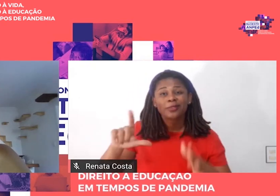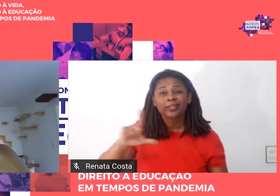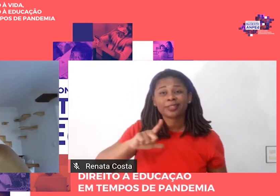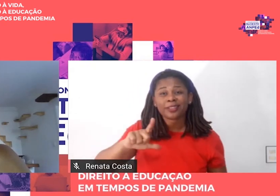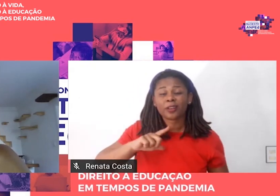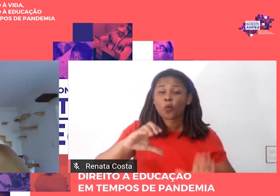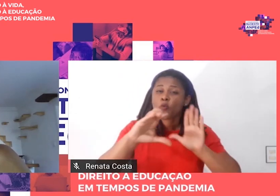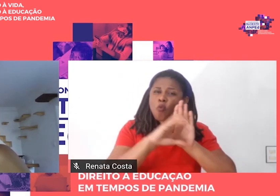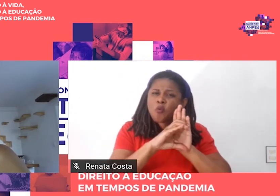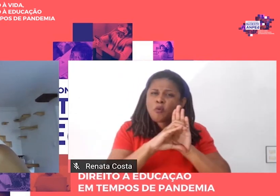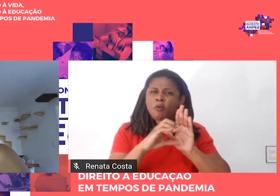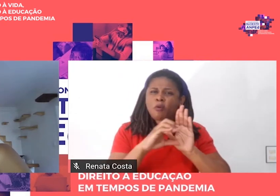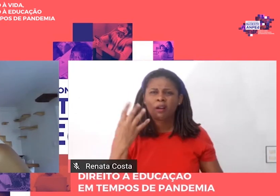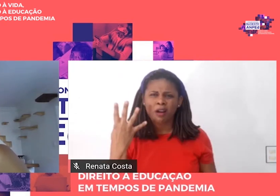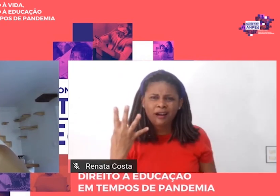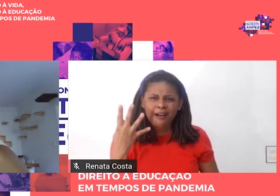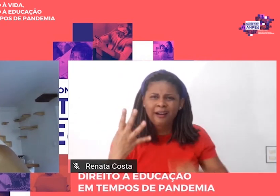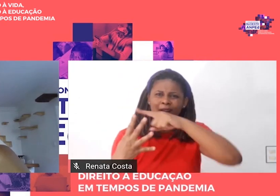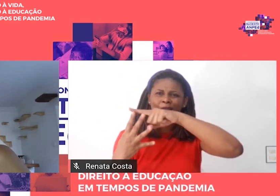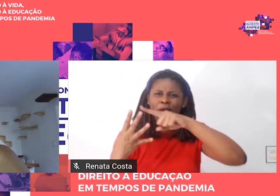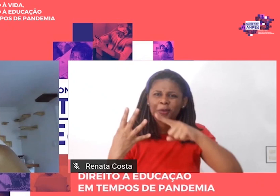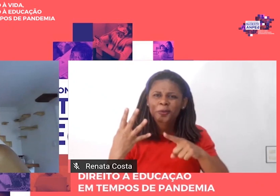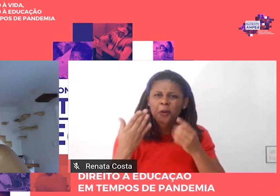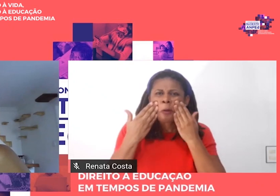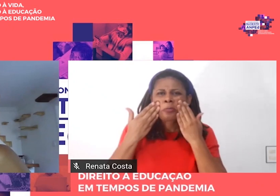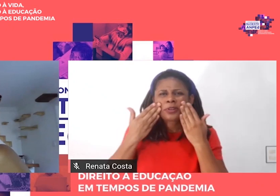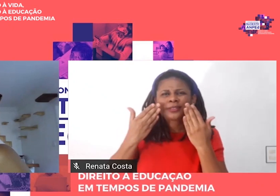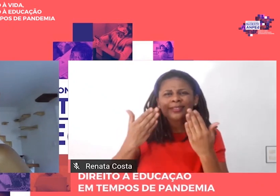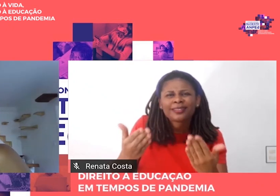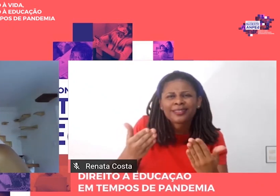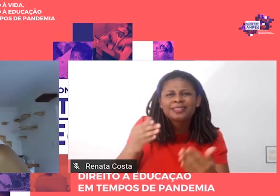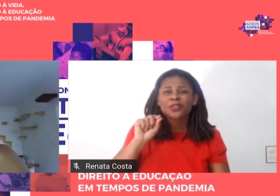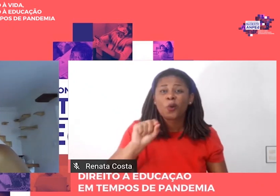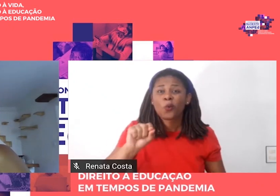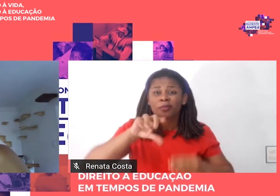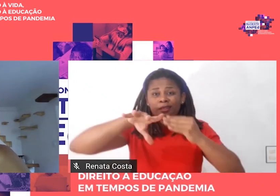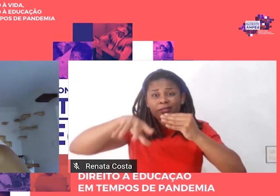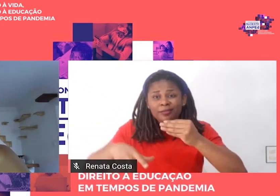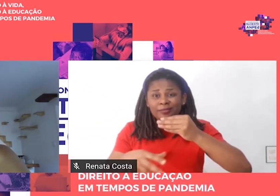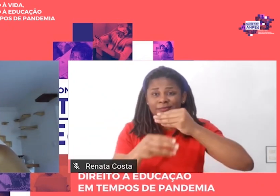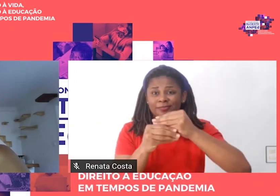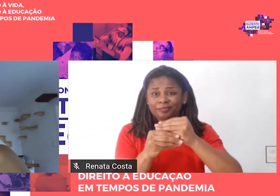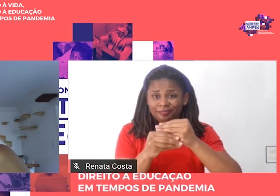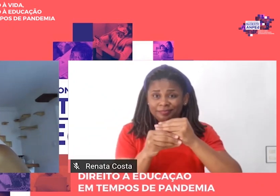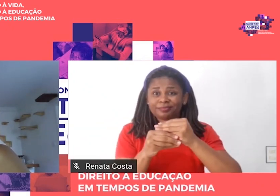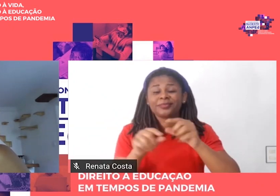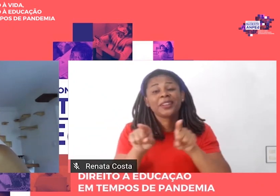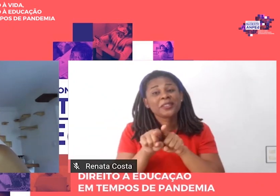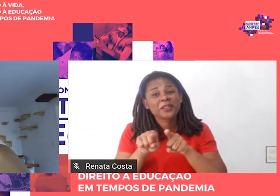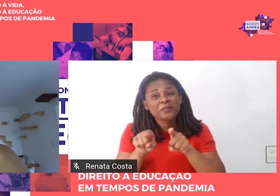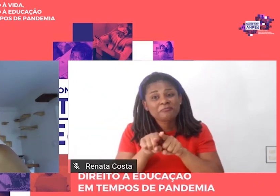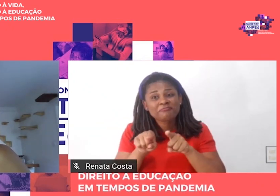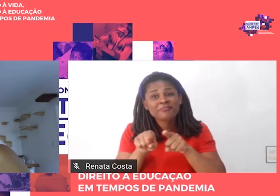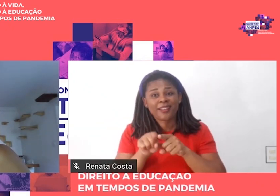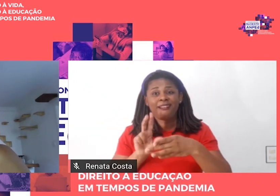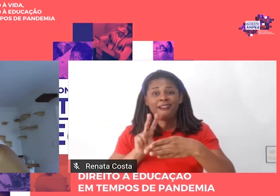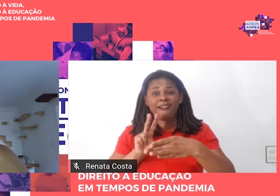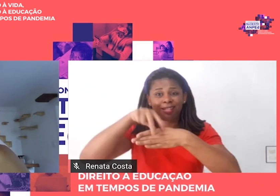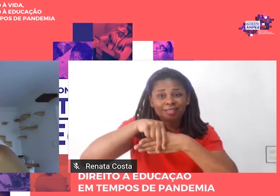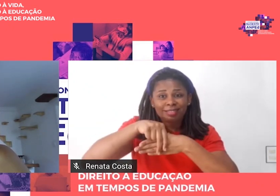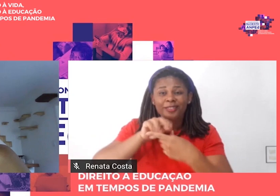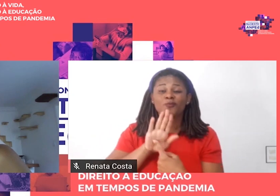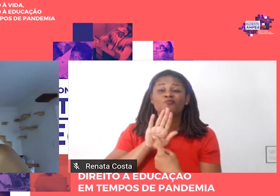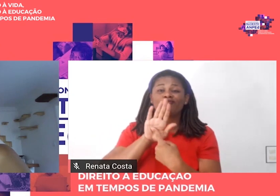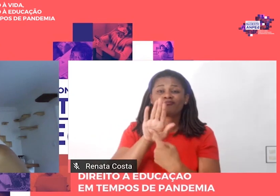um apêndice e um anexo. O apêndice intitulado 70 anos do manifesto e 20 anos de escola e